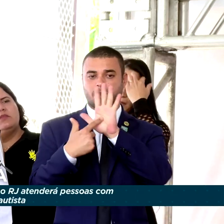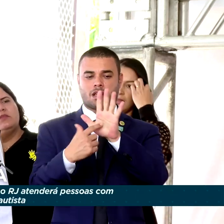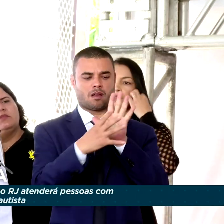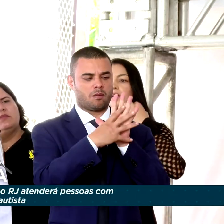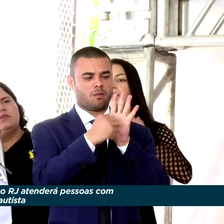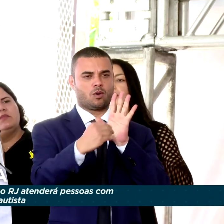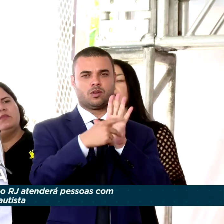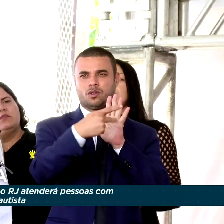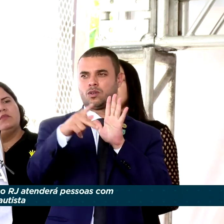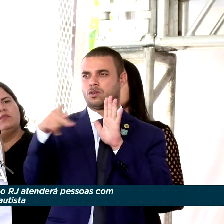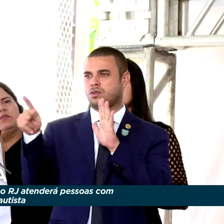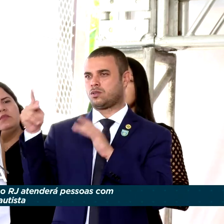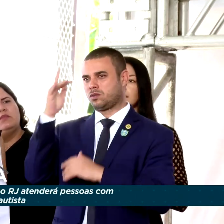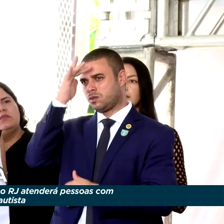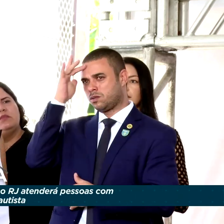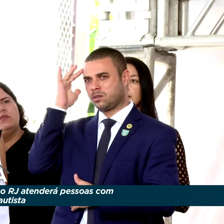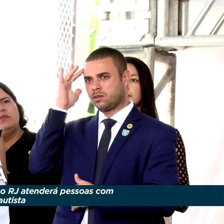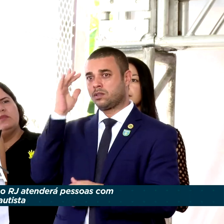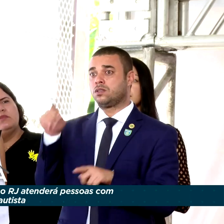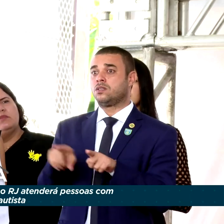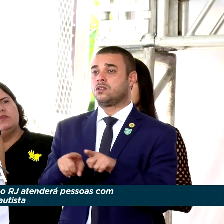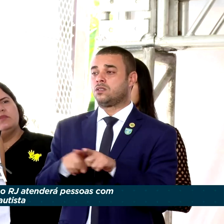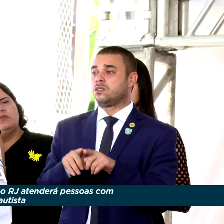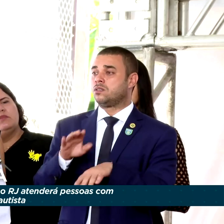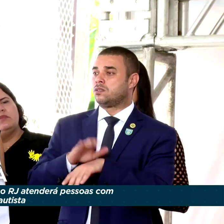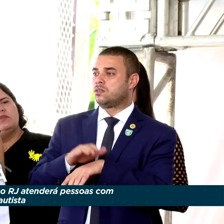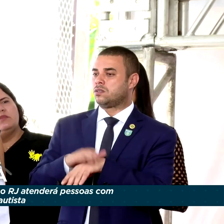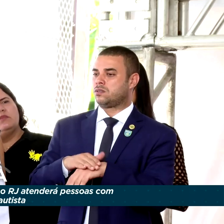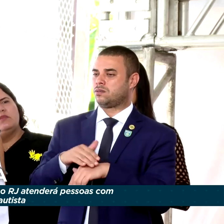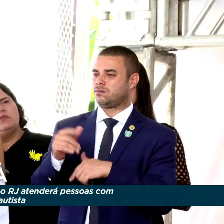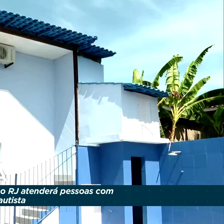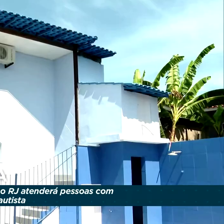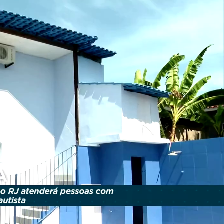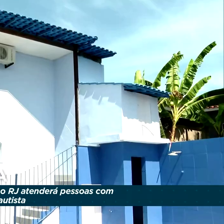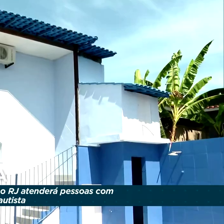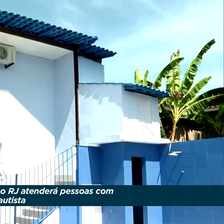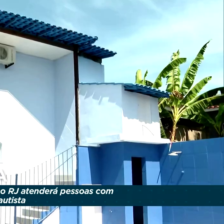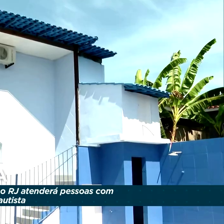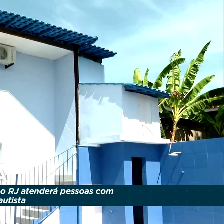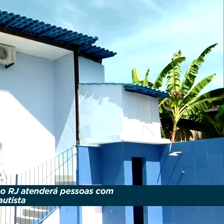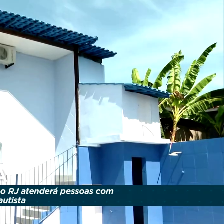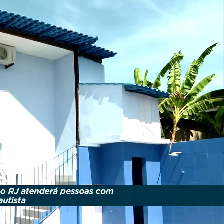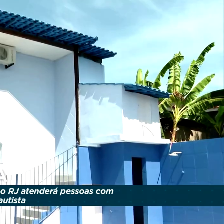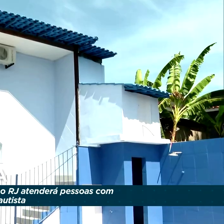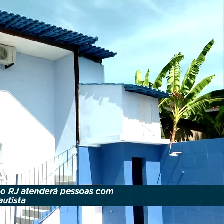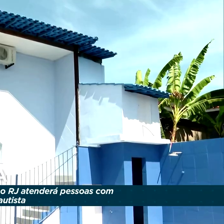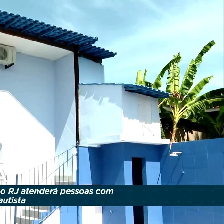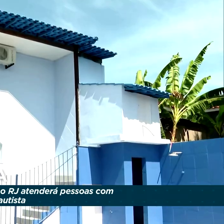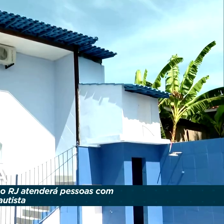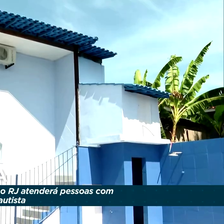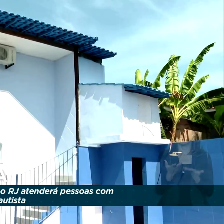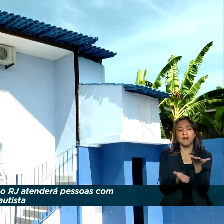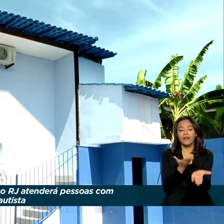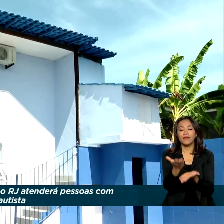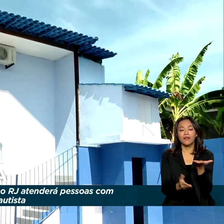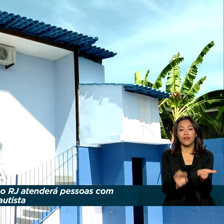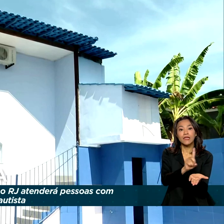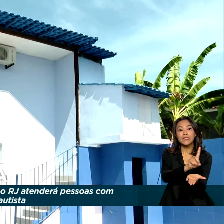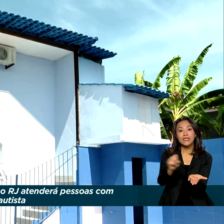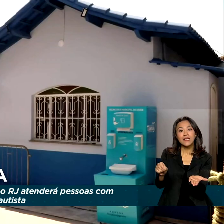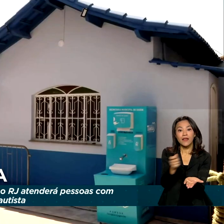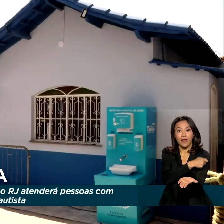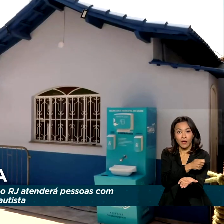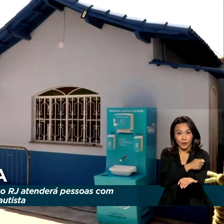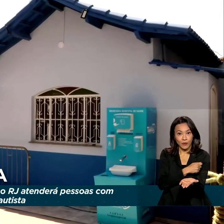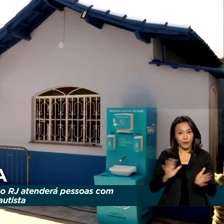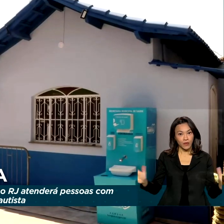pessoas e mais, para a sua realização na nossa sociedade. A nova Clínica Escola atenderá 100 alunos autistas